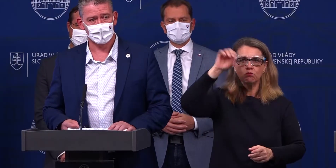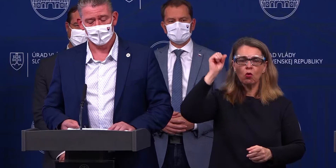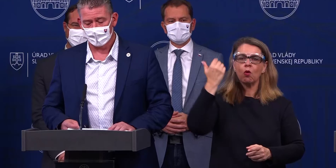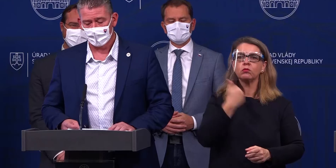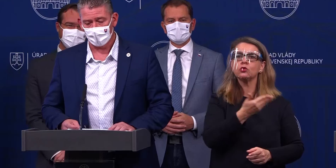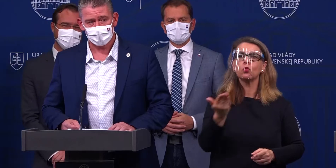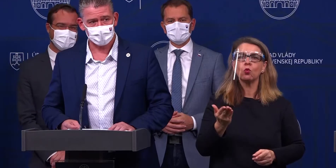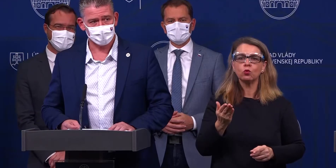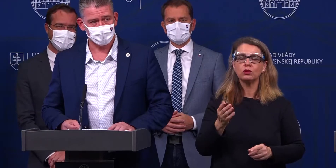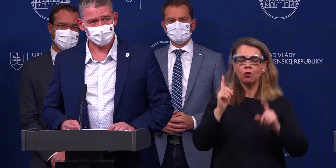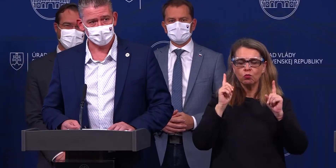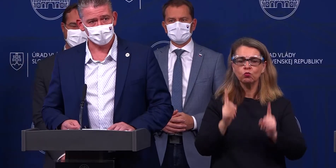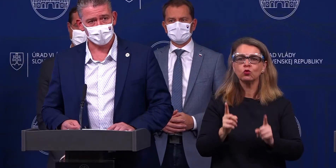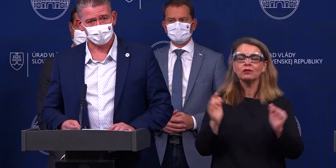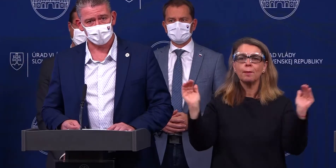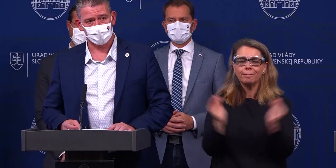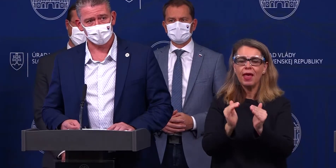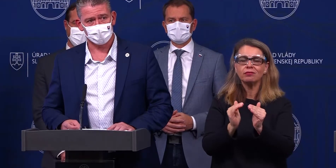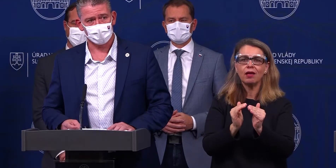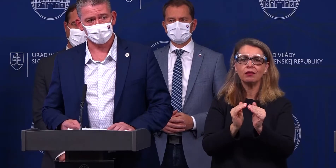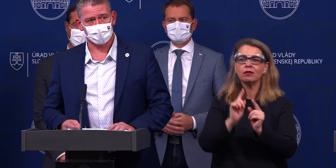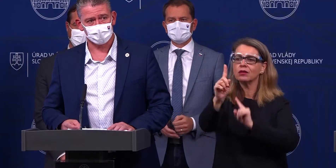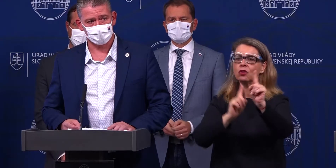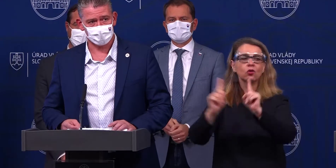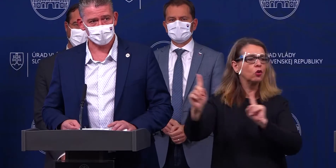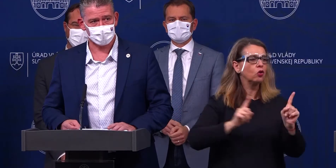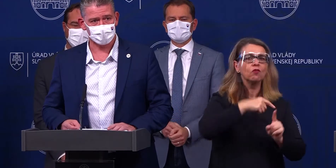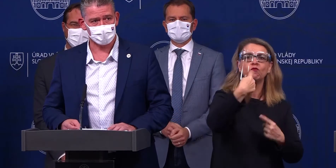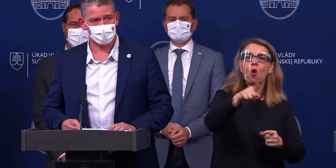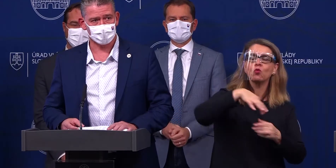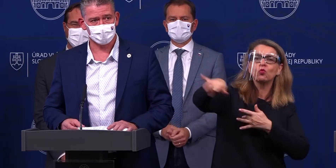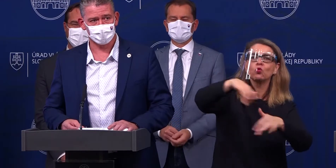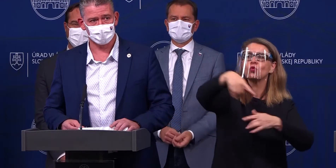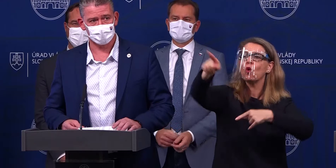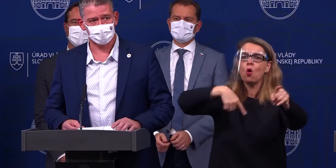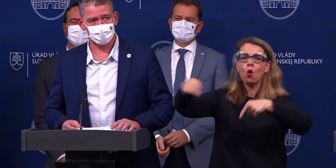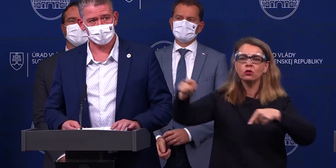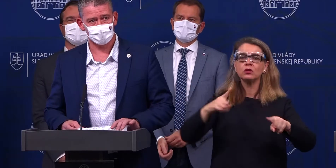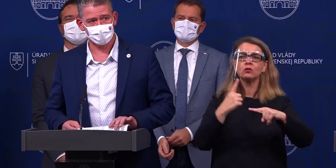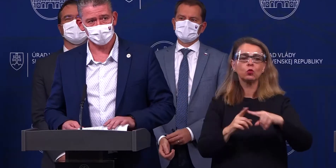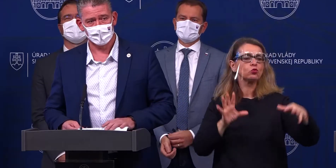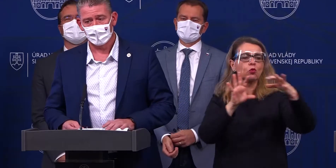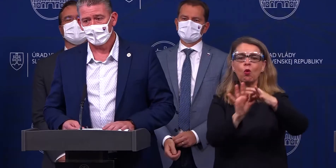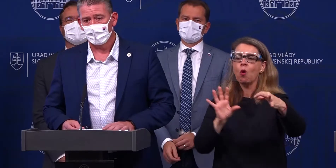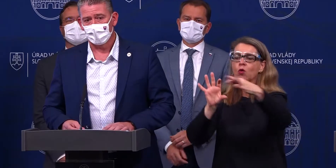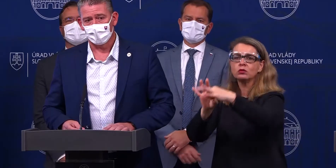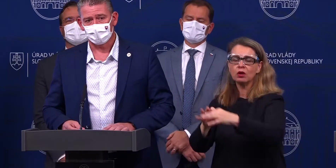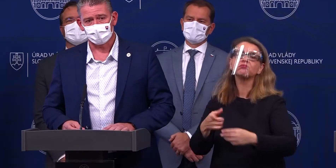ľudia obmedzili tú mobilitu a sociálny kontakt. To znamená, že áno, spadajú do toho aj zimné štadiony.